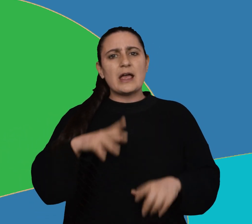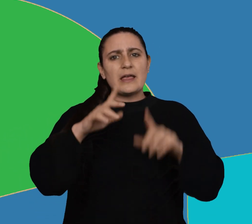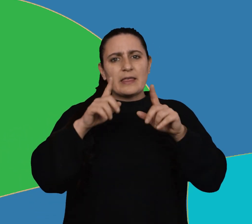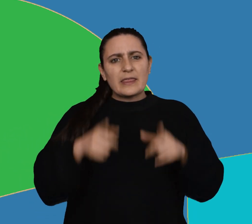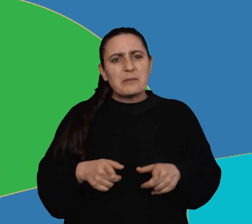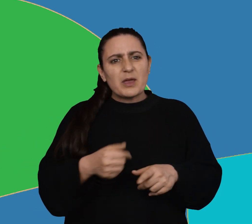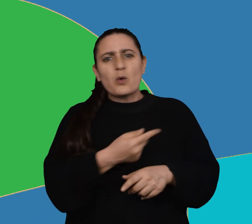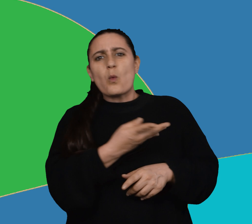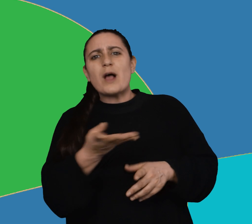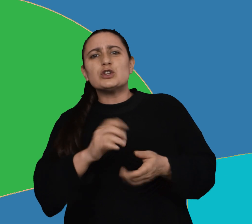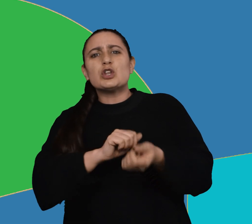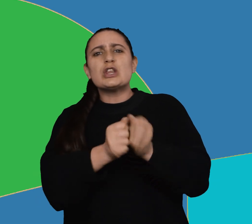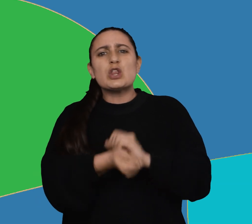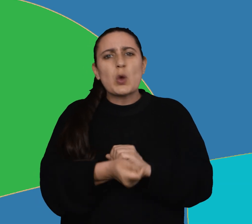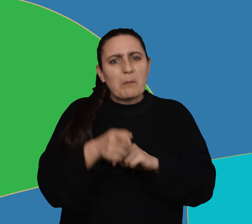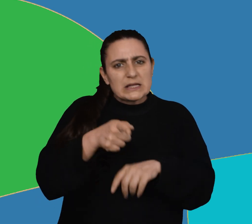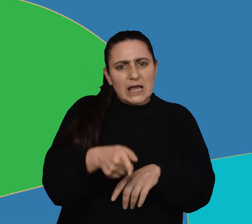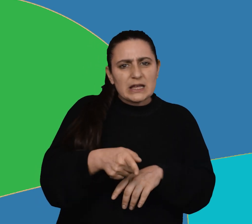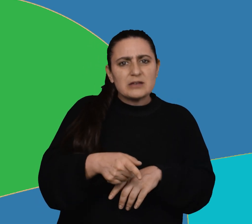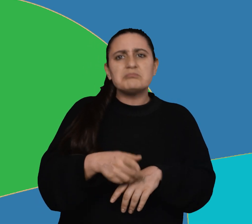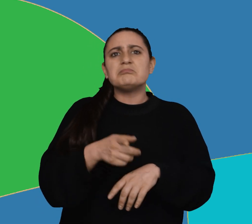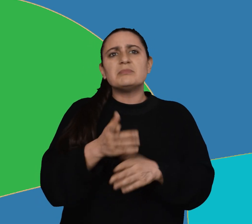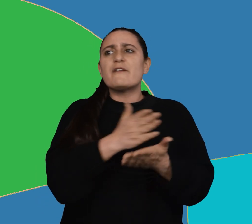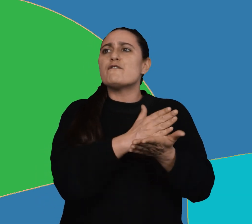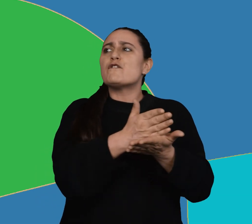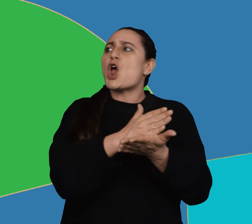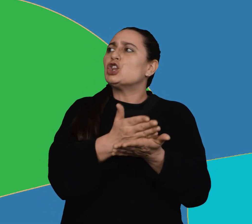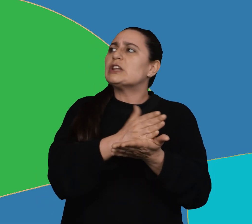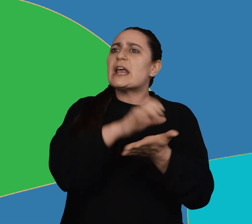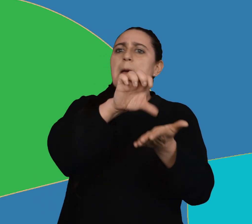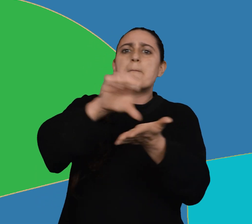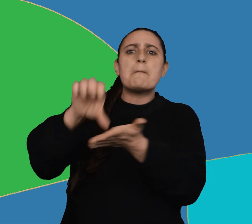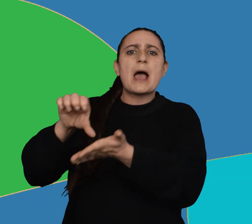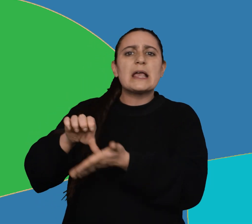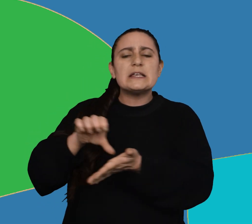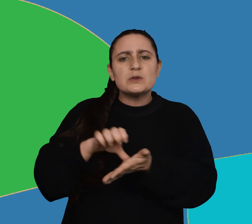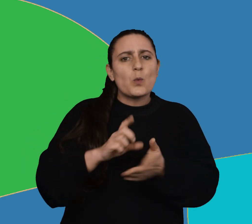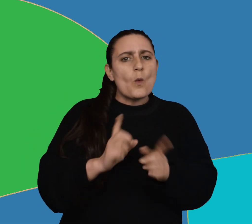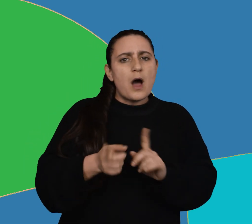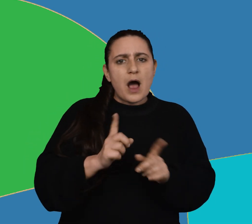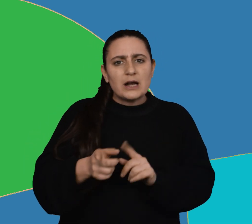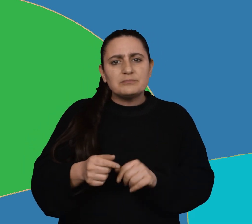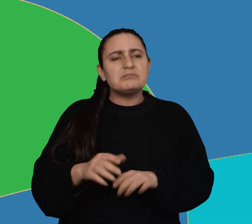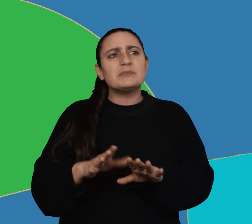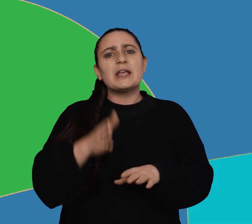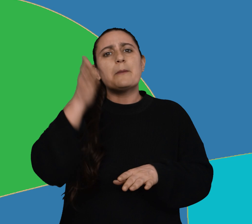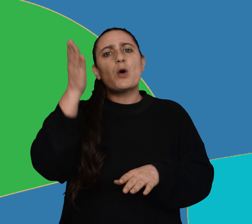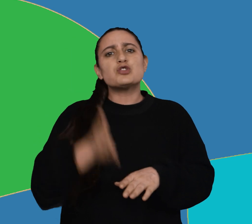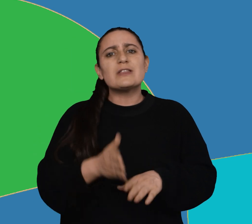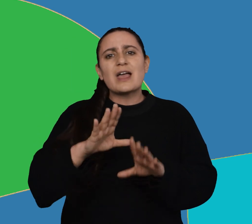hablan en él? ¿Con qué países comparte frontera? ¿Qué porcentaje del planeta está cubierto